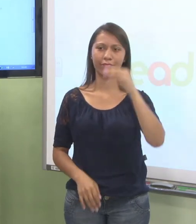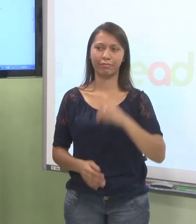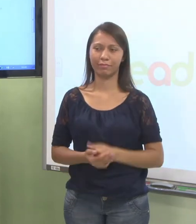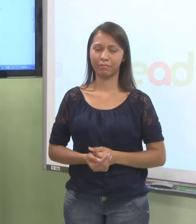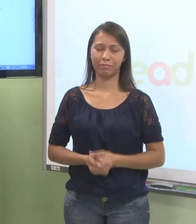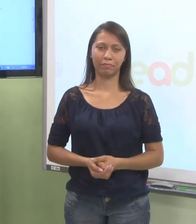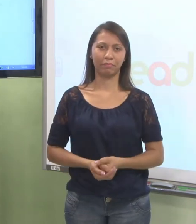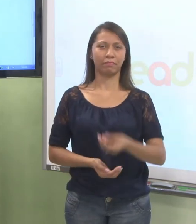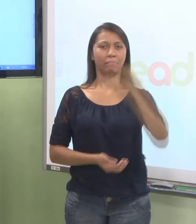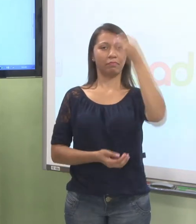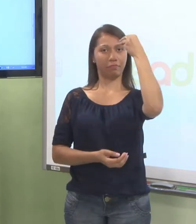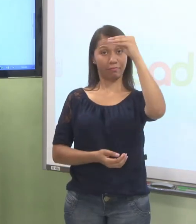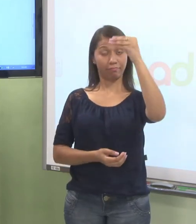E aqui você cria uma nova senha.